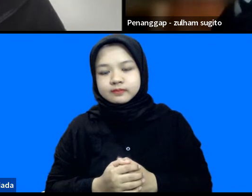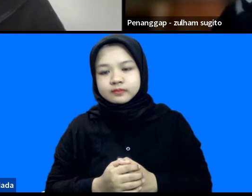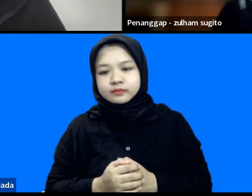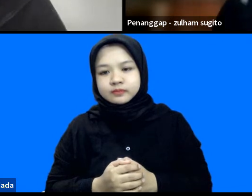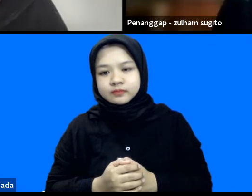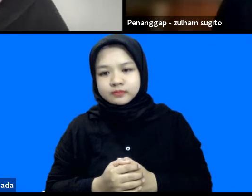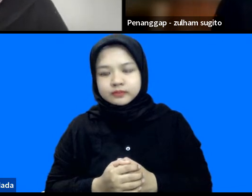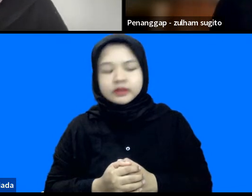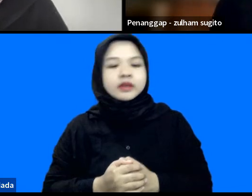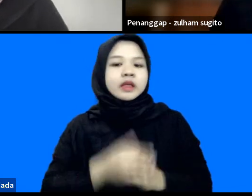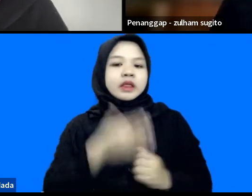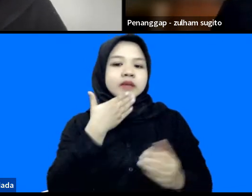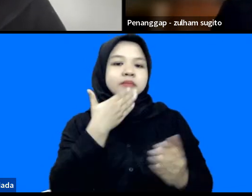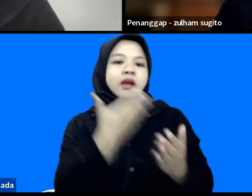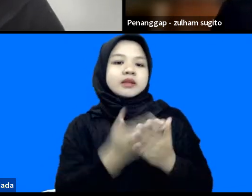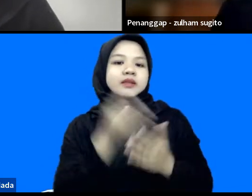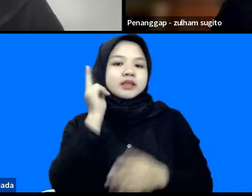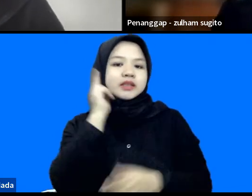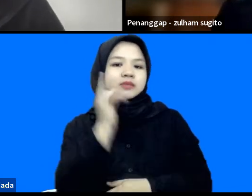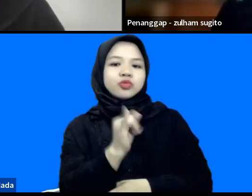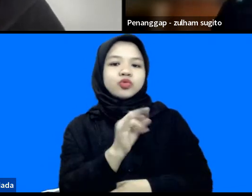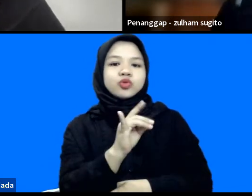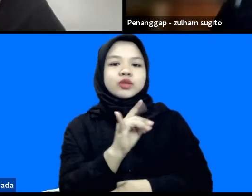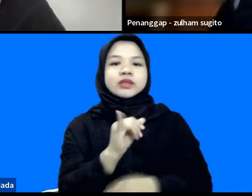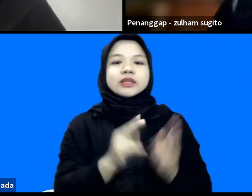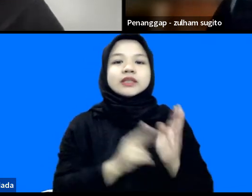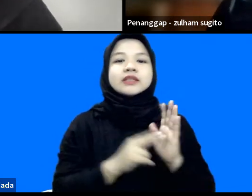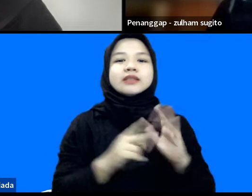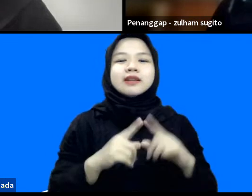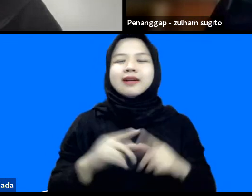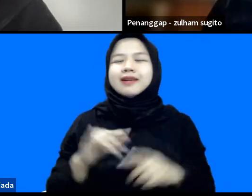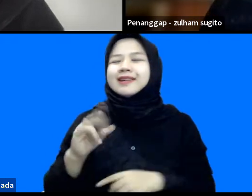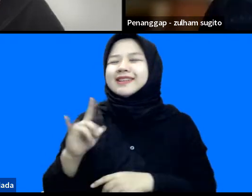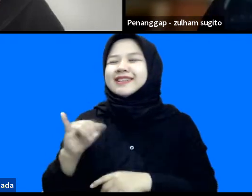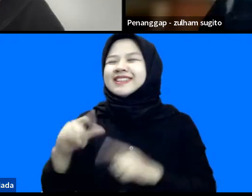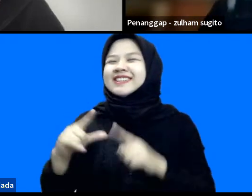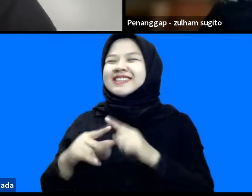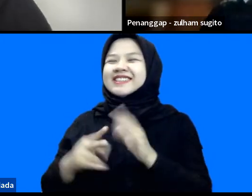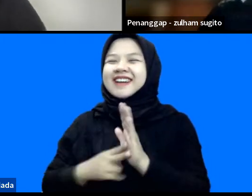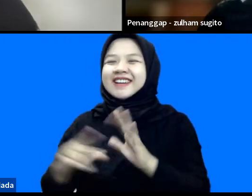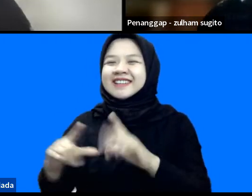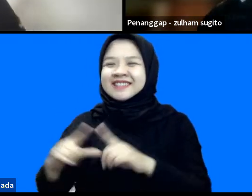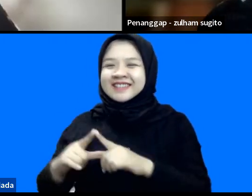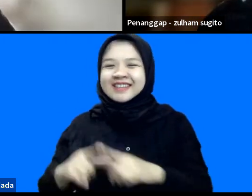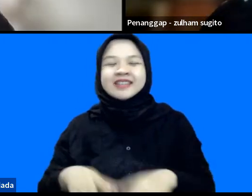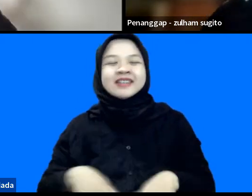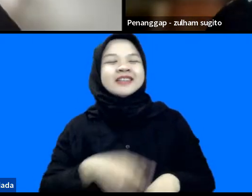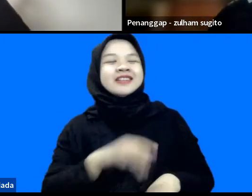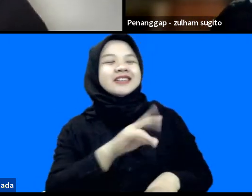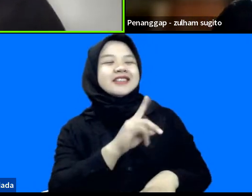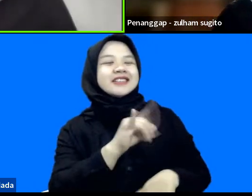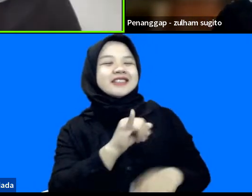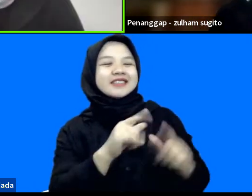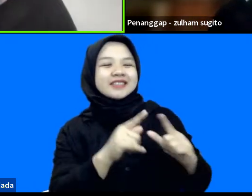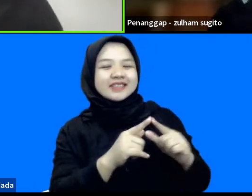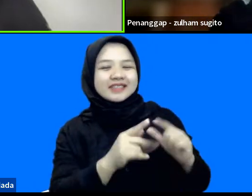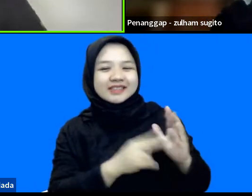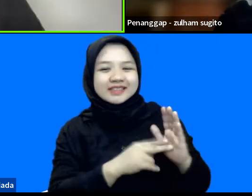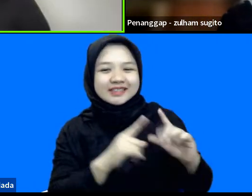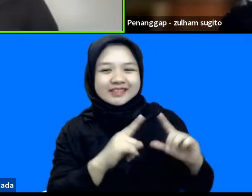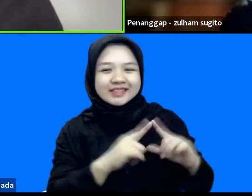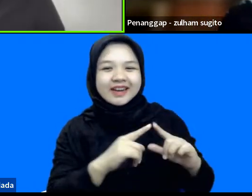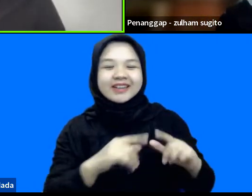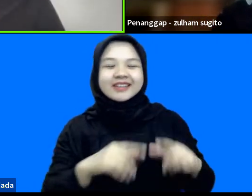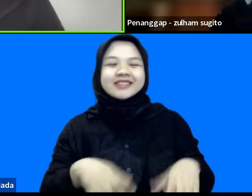terima kasih Bu Hiryana atas Irina Mas Oh Irina ya sorry Bu Irina saya